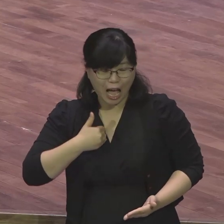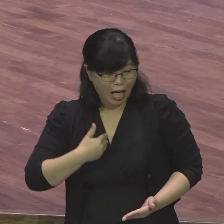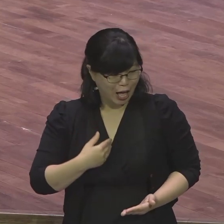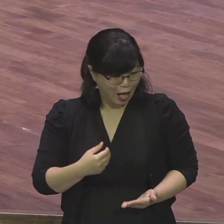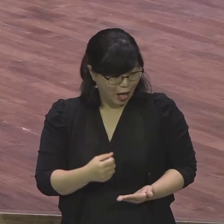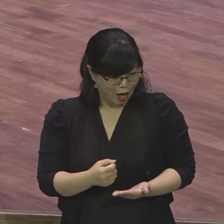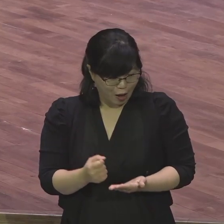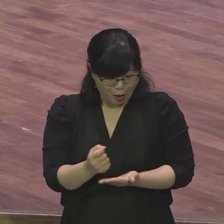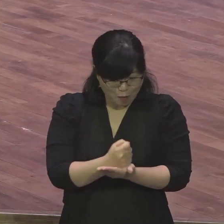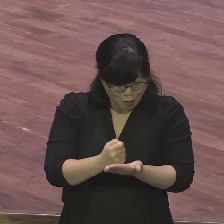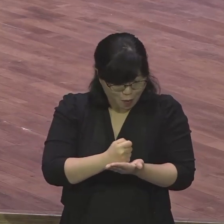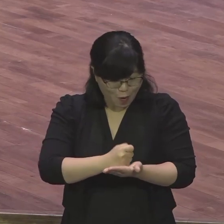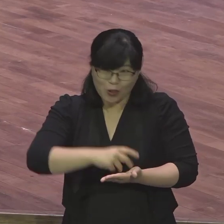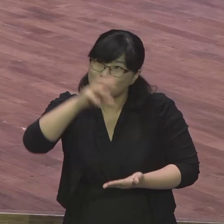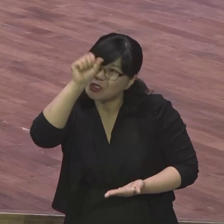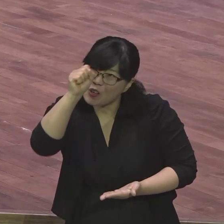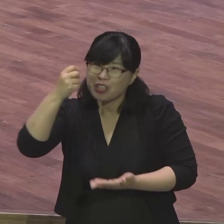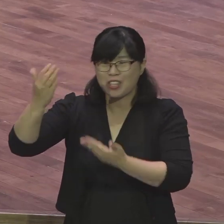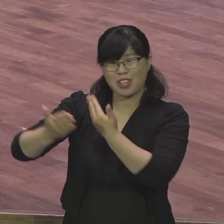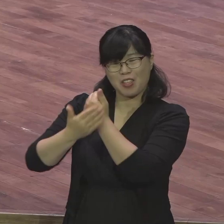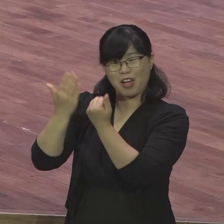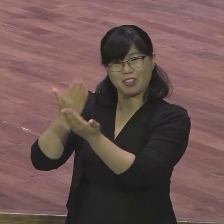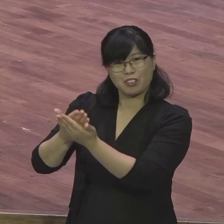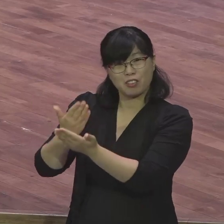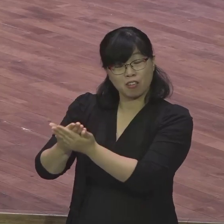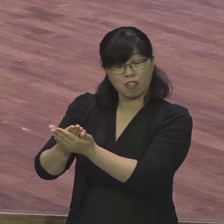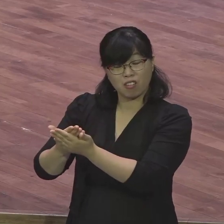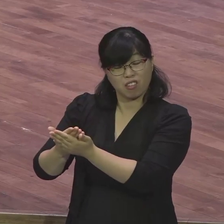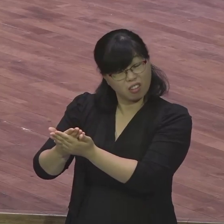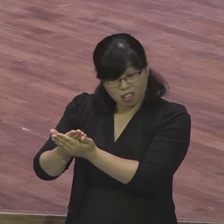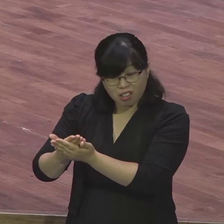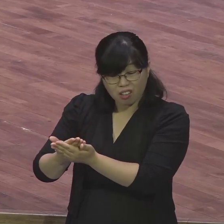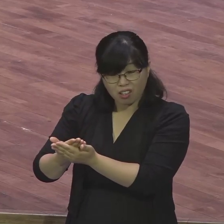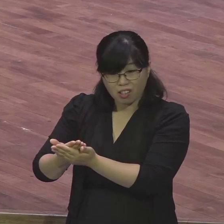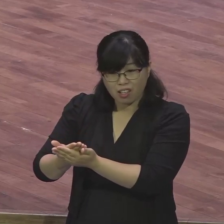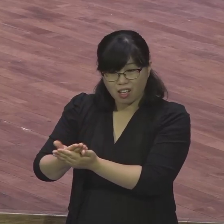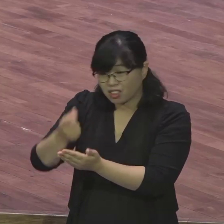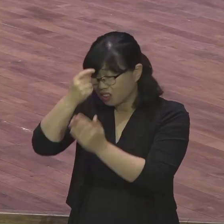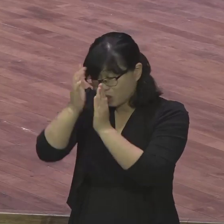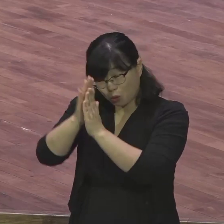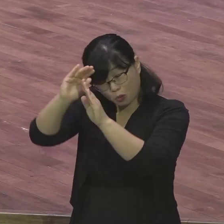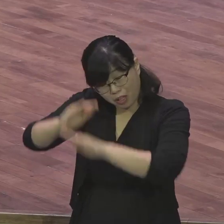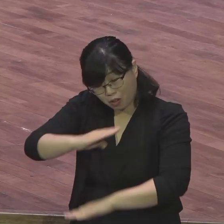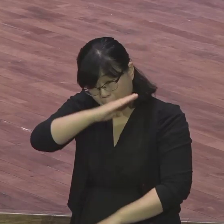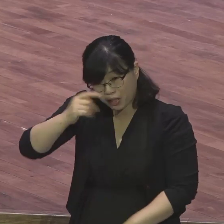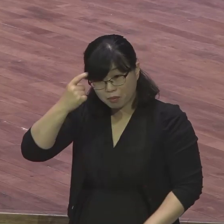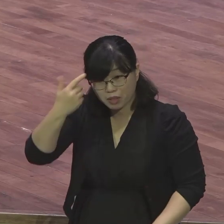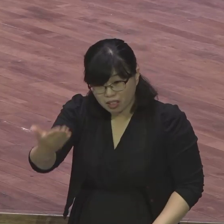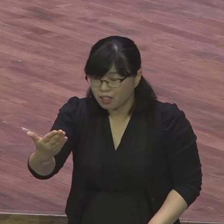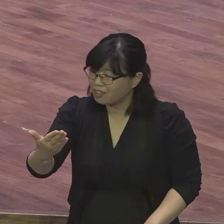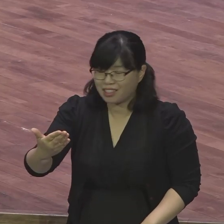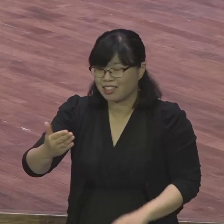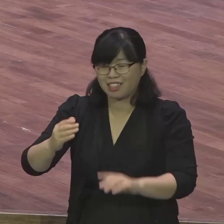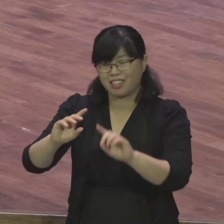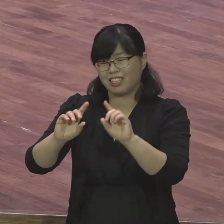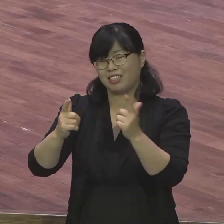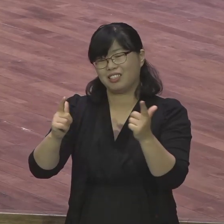하나님의 뜻을 이루어지도록 강구하신 분이에요 하나님의 뜻을 주의에 원하는